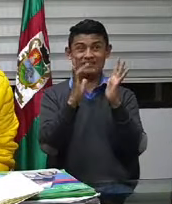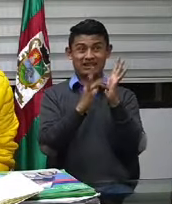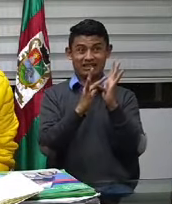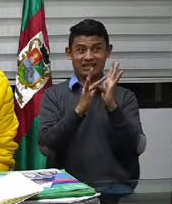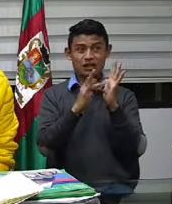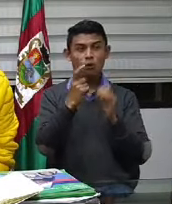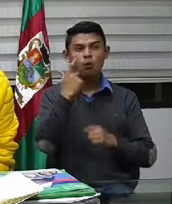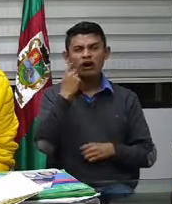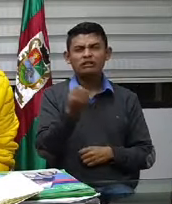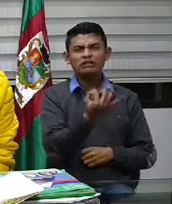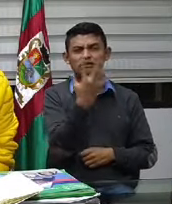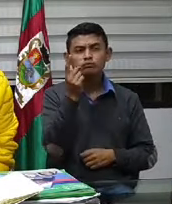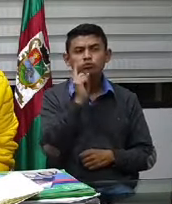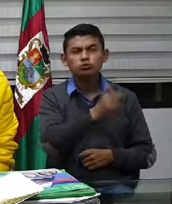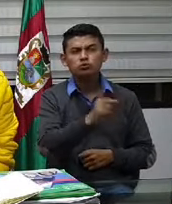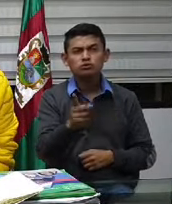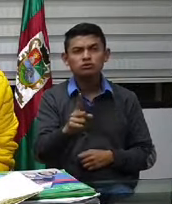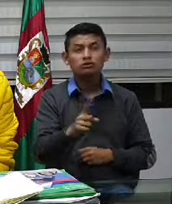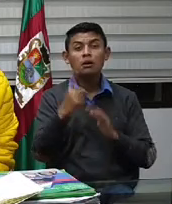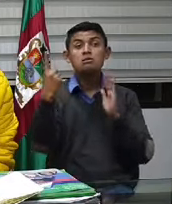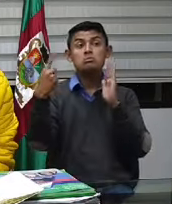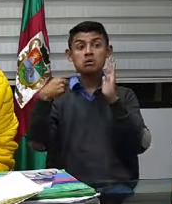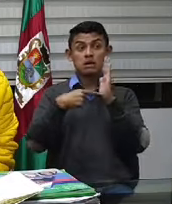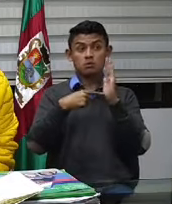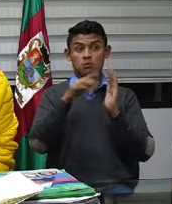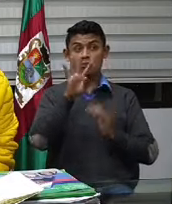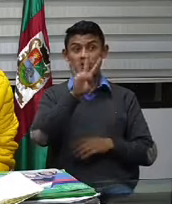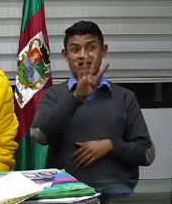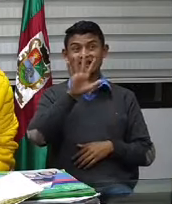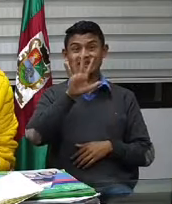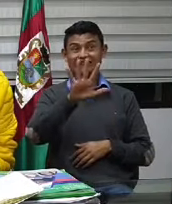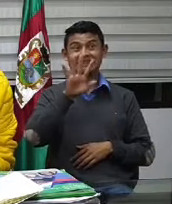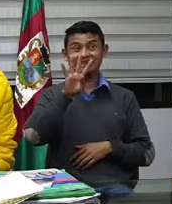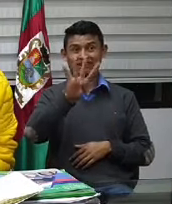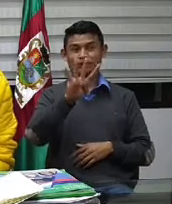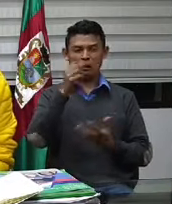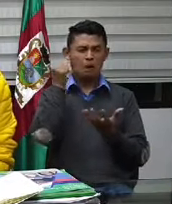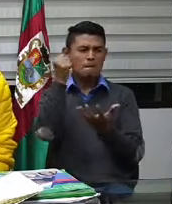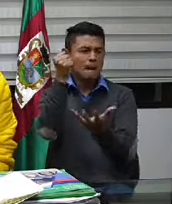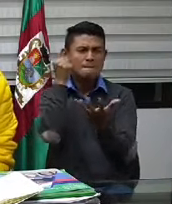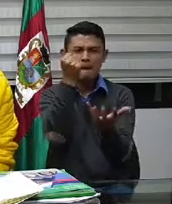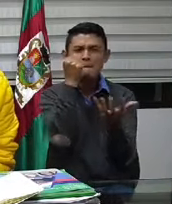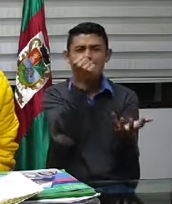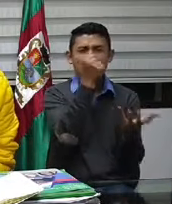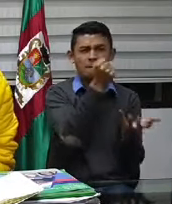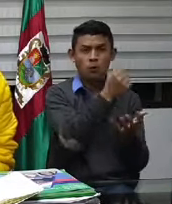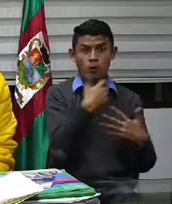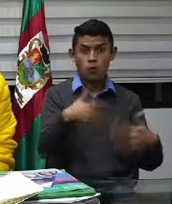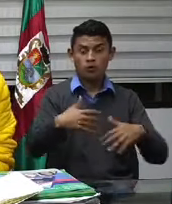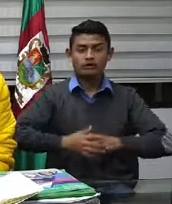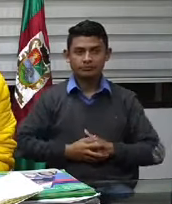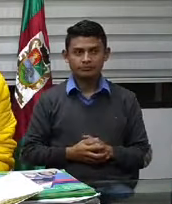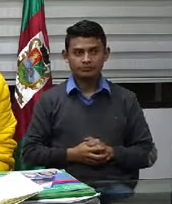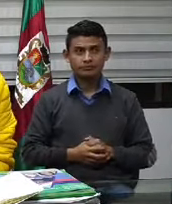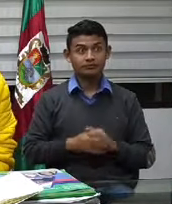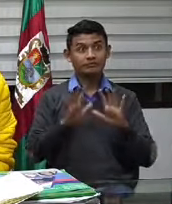nutricionales. En estos días. Hemos hecho énfasis especial en algunas poblaciones.